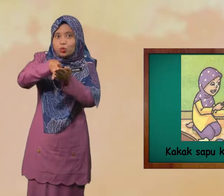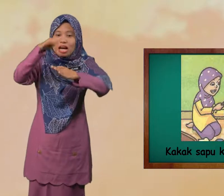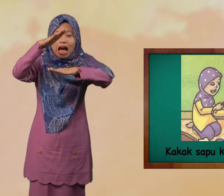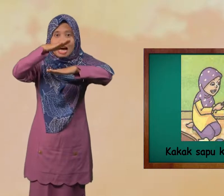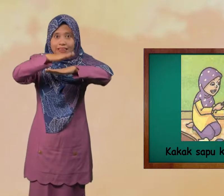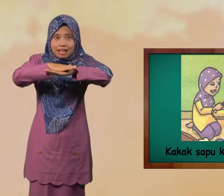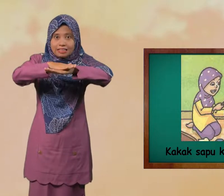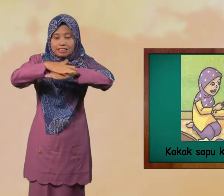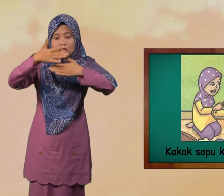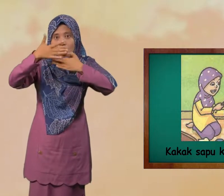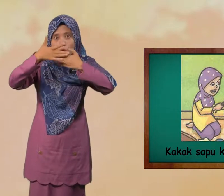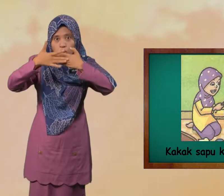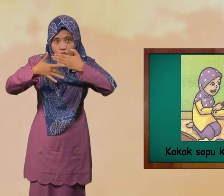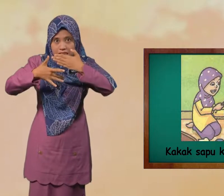Atas Roti